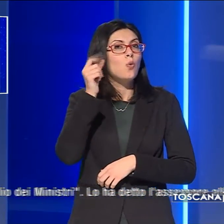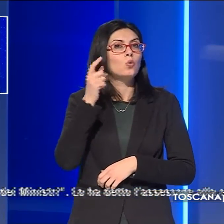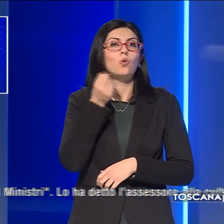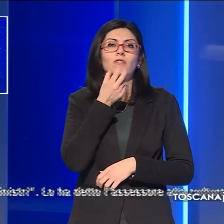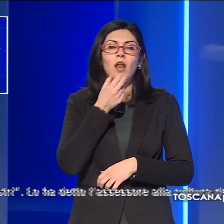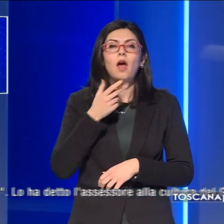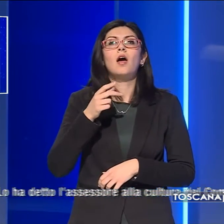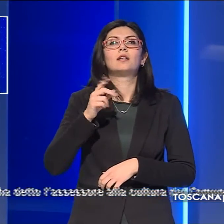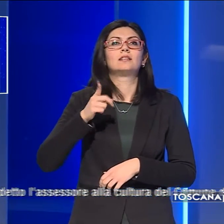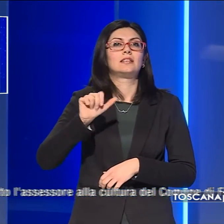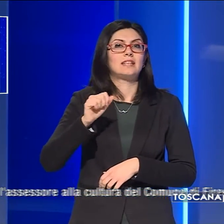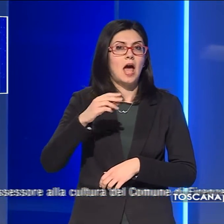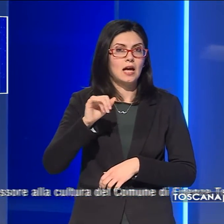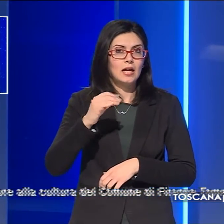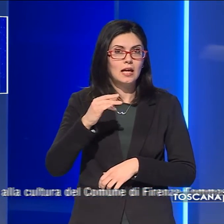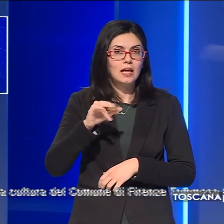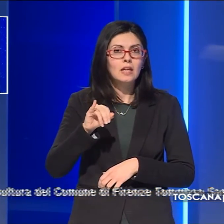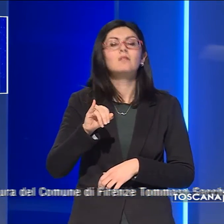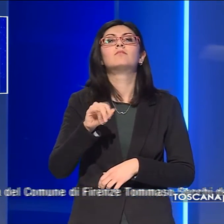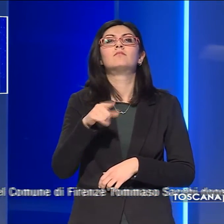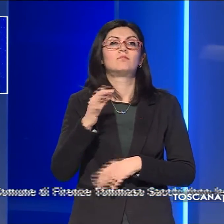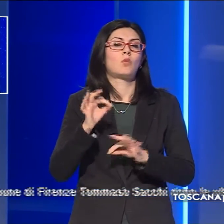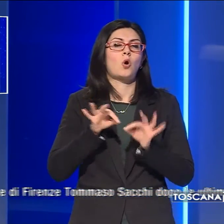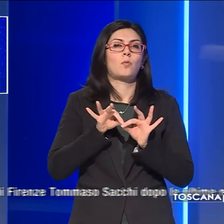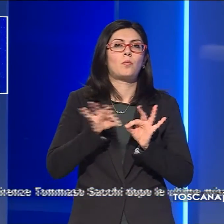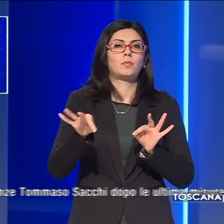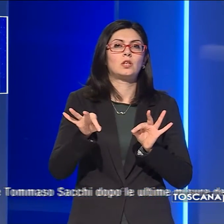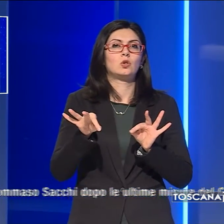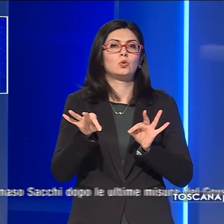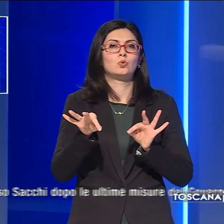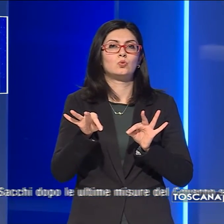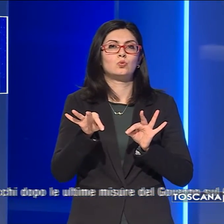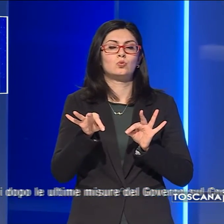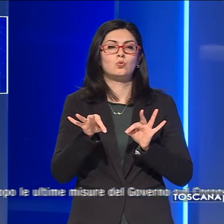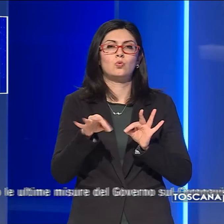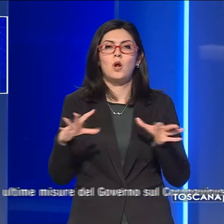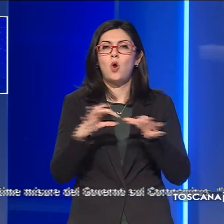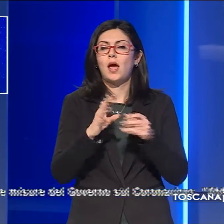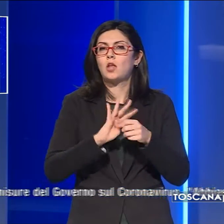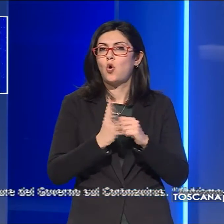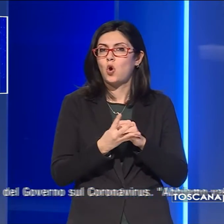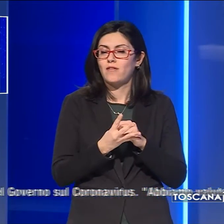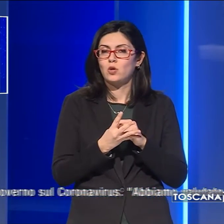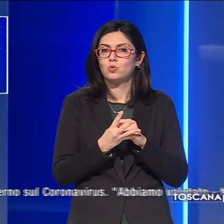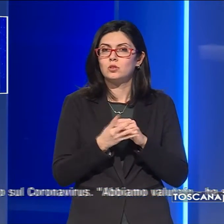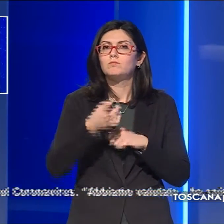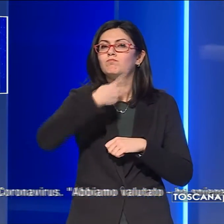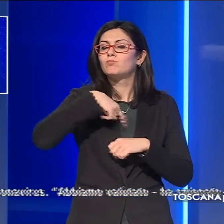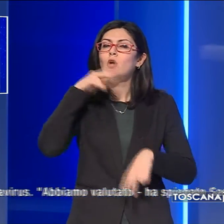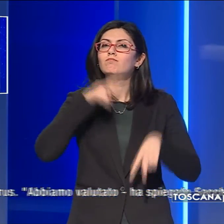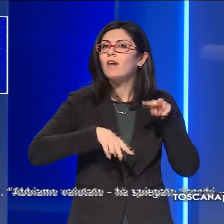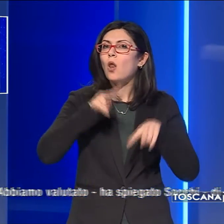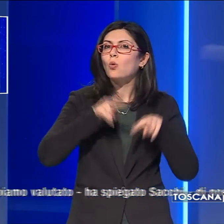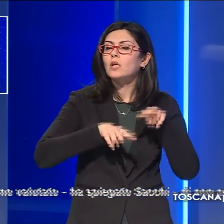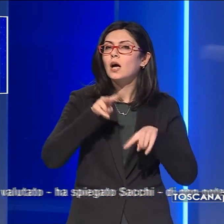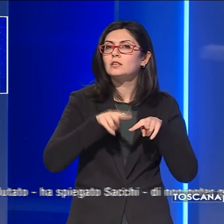Tommaso Sacchi dopo le ultime misure del governo sul coronavirus. Abbiamo valutato ha spiegato Sacchi di